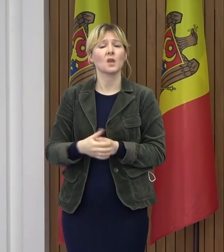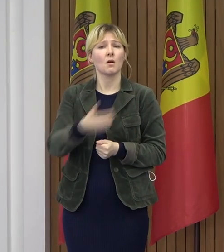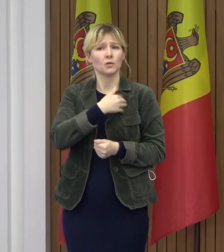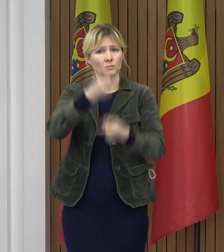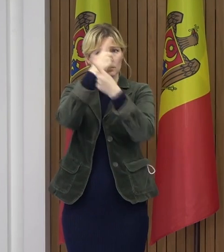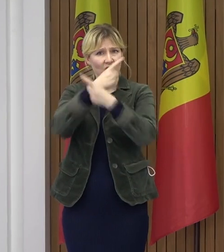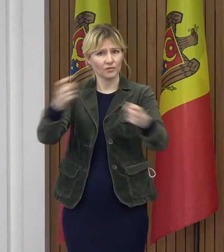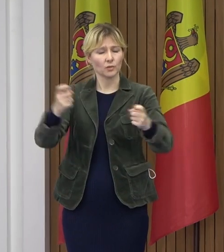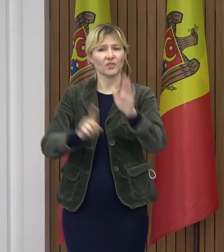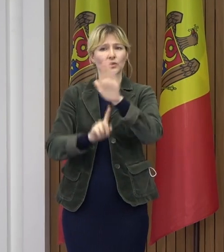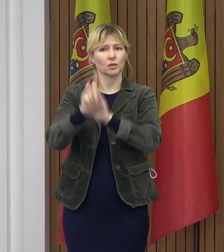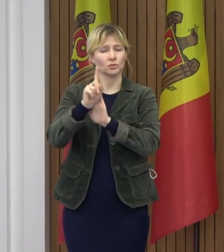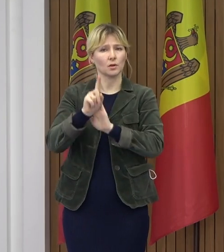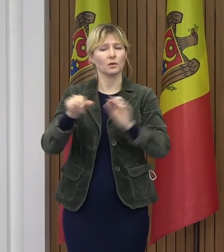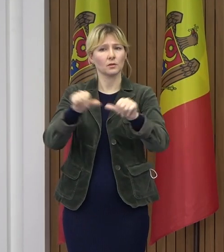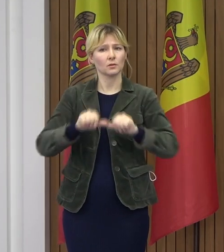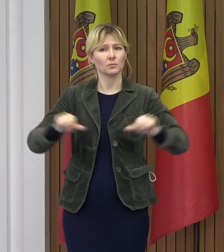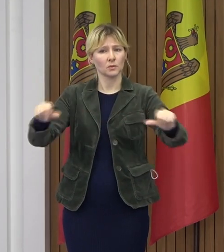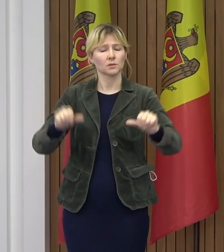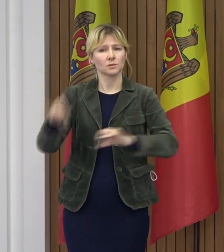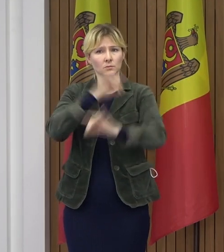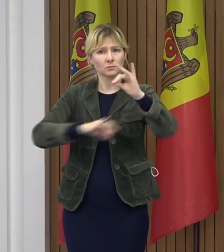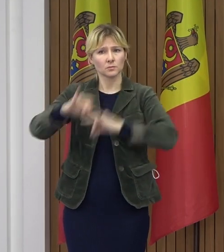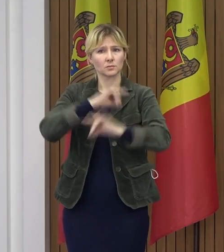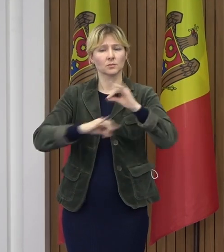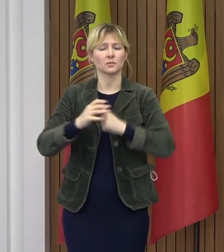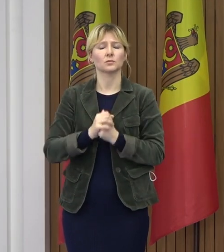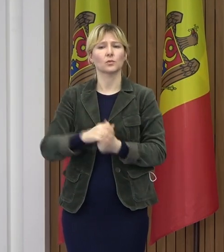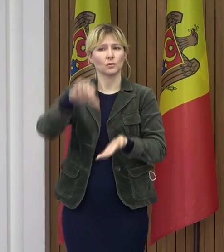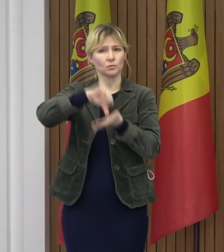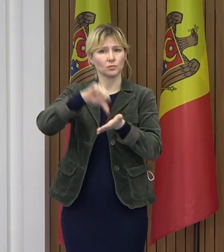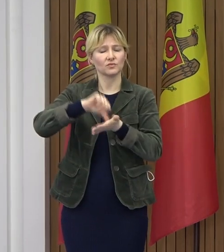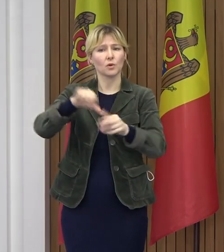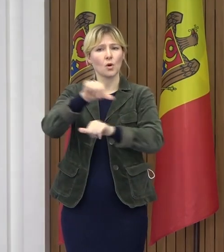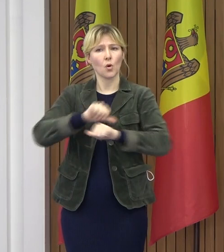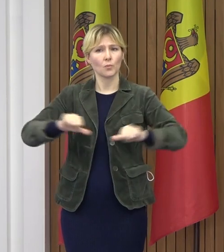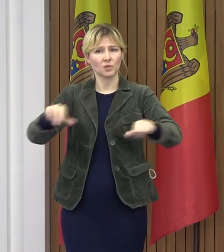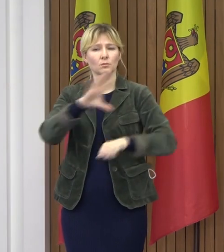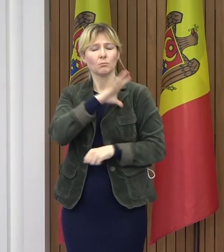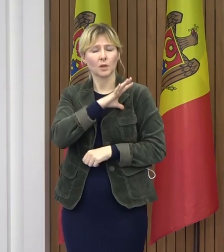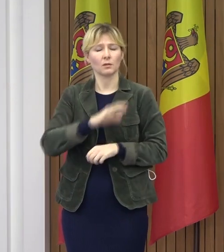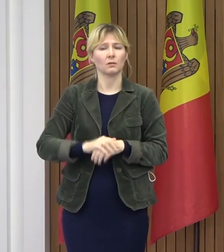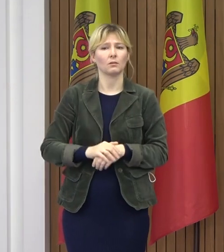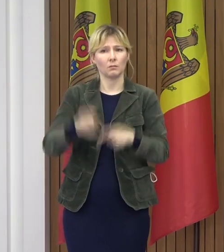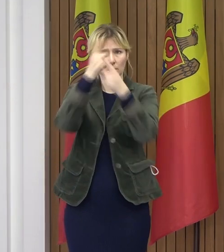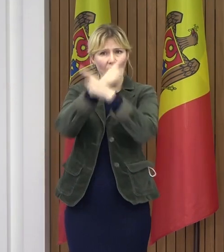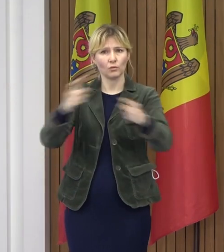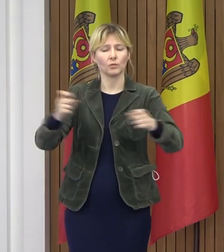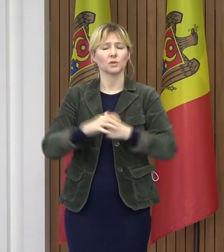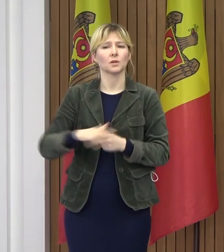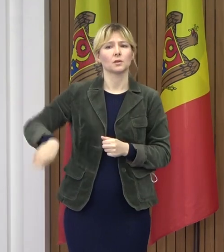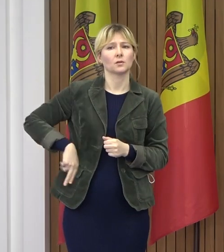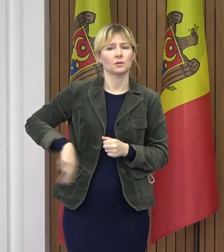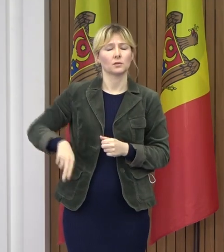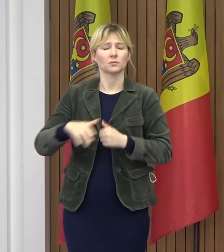informez că la începutul ședinței Comisiei Naționale membrii Comisiei au fost informați de către directorul interimar a